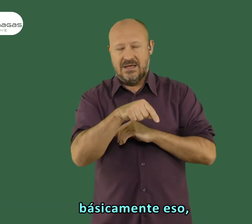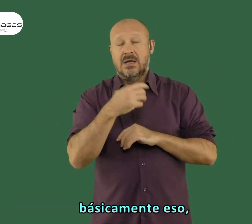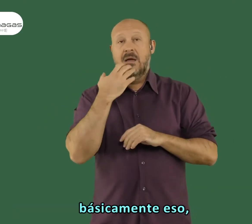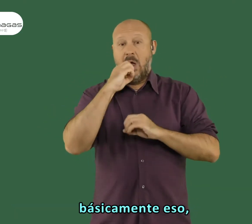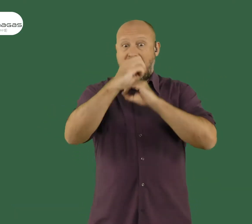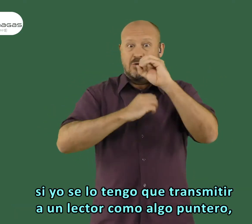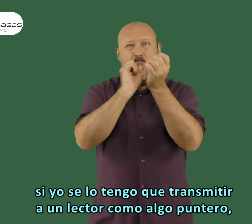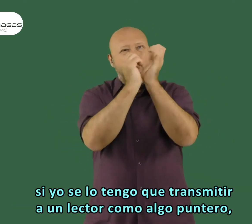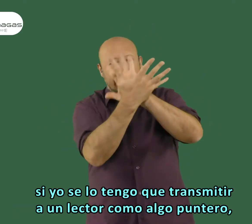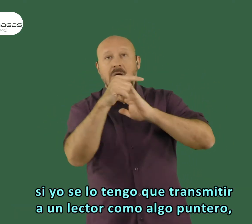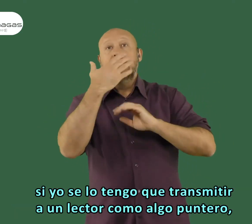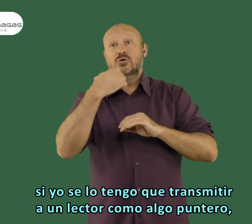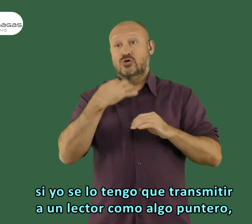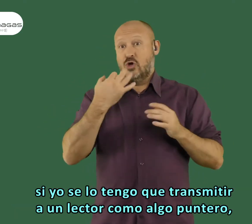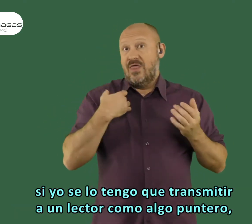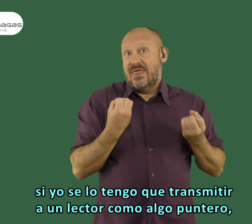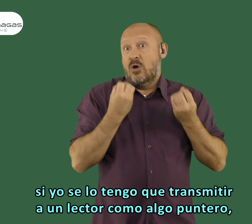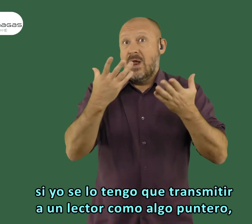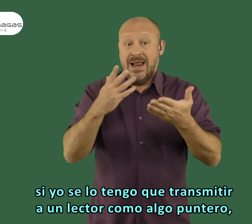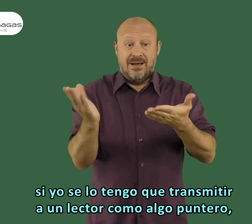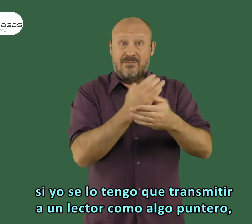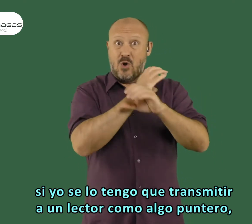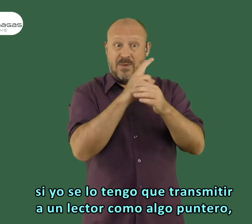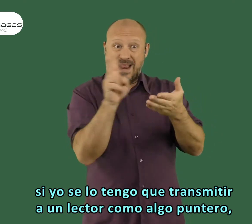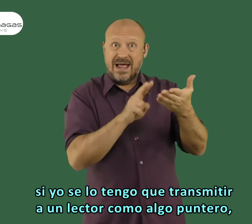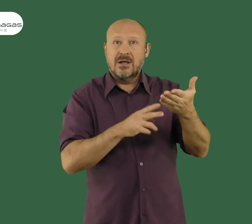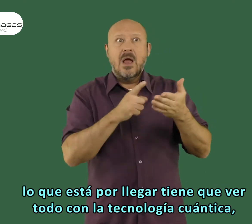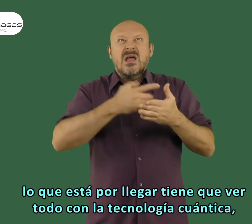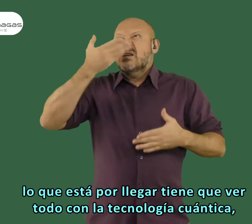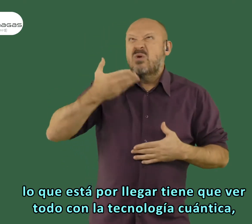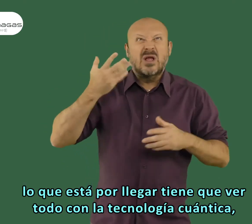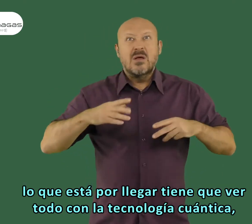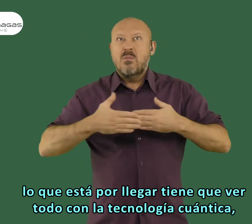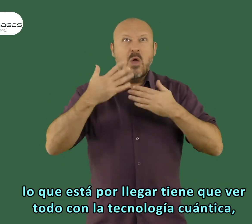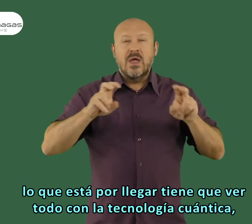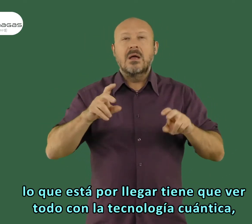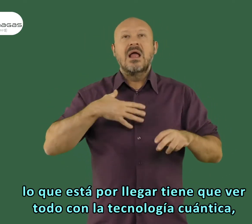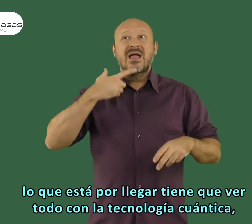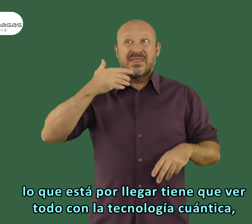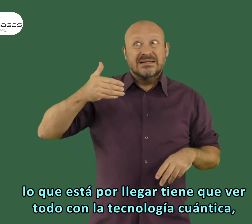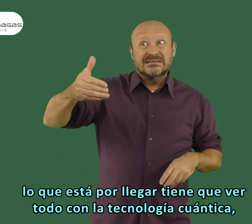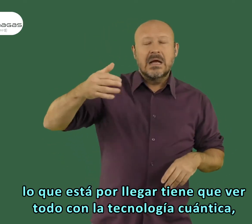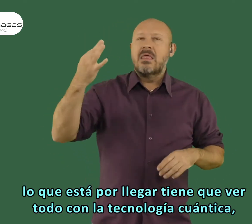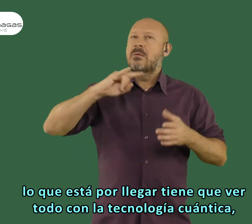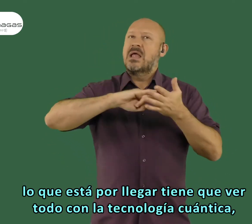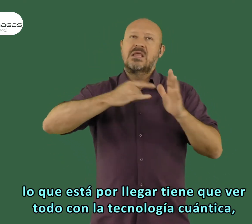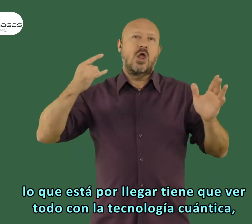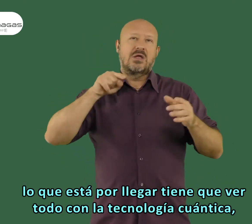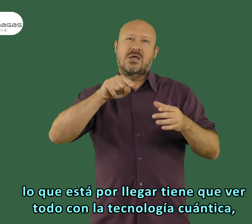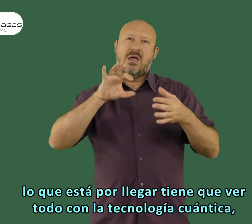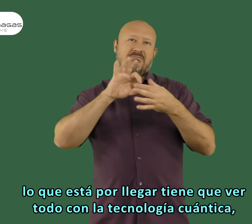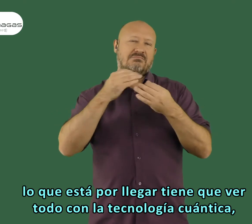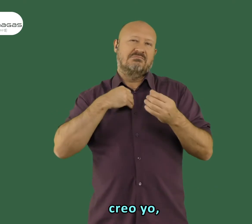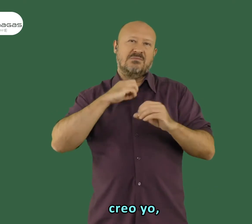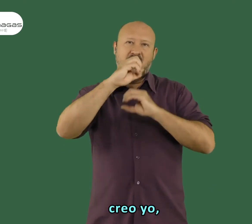básicamente, eso, si yo se lo tengo que transmitir a un lector como algo puntero, lo que está por llegar tiene que ver